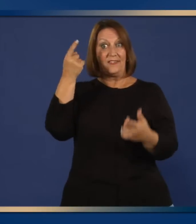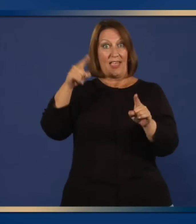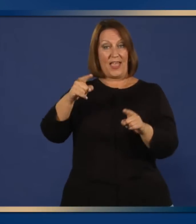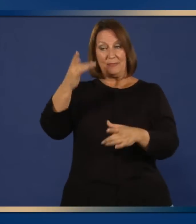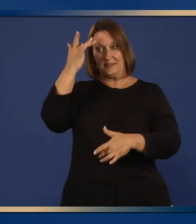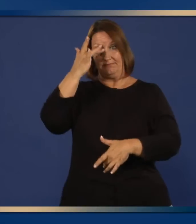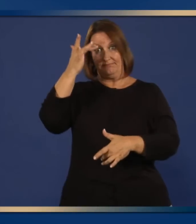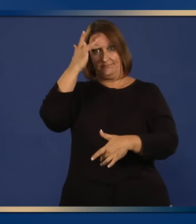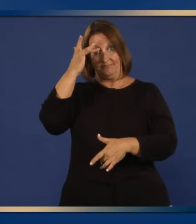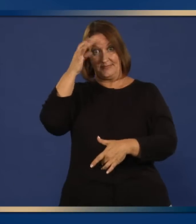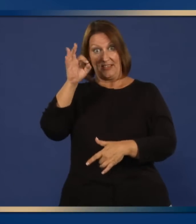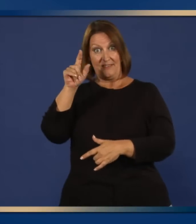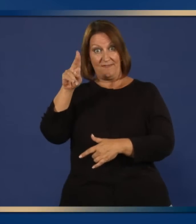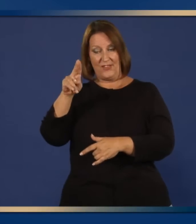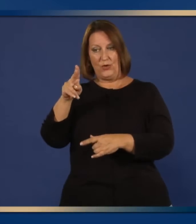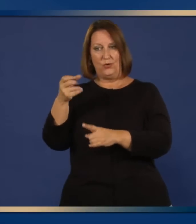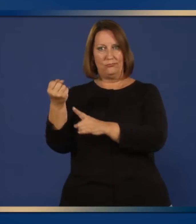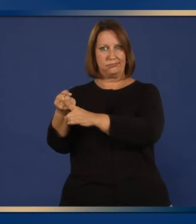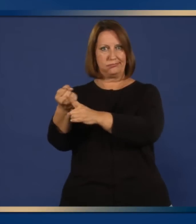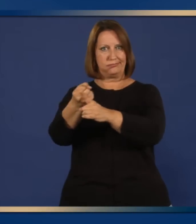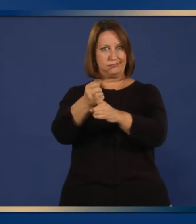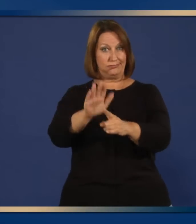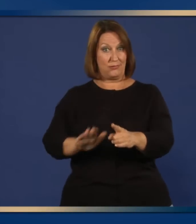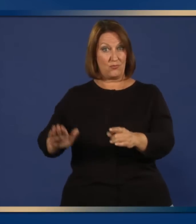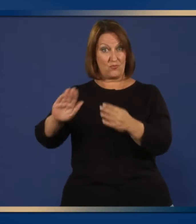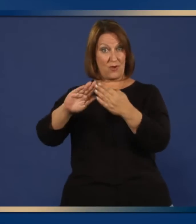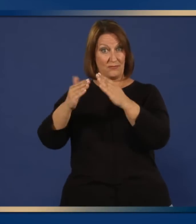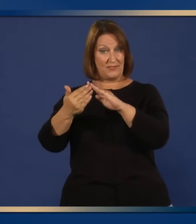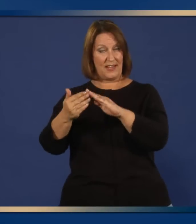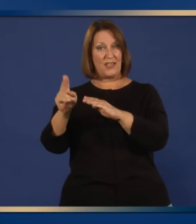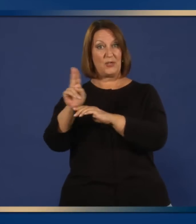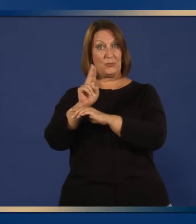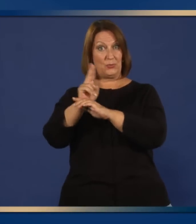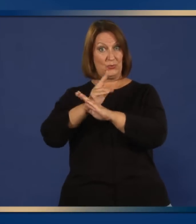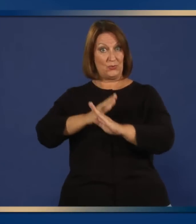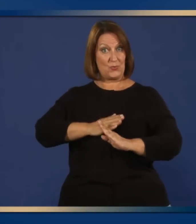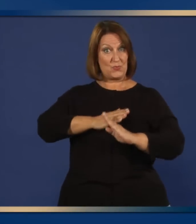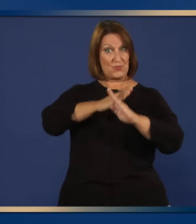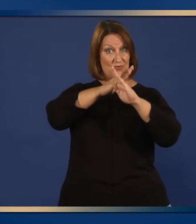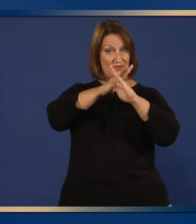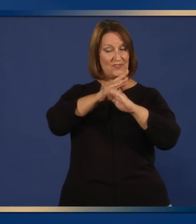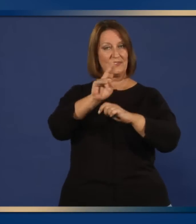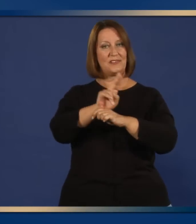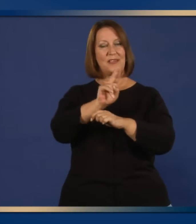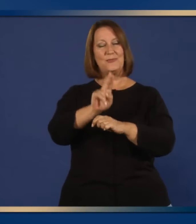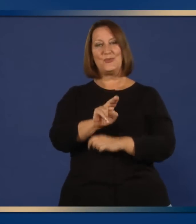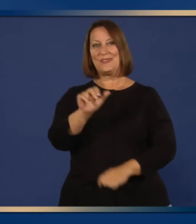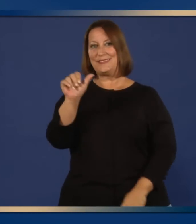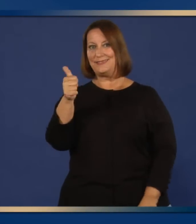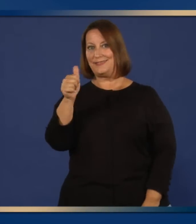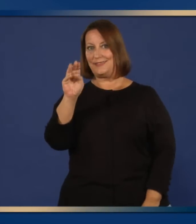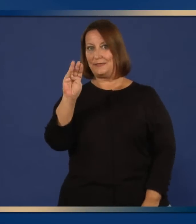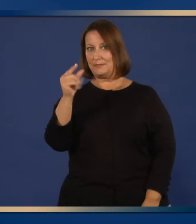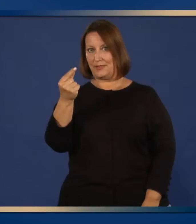miligramos, 2 inhalaciones, 1 vez al día durante 28 días.